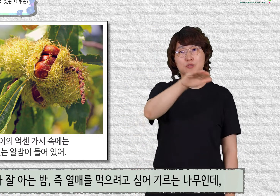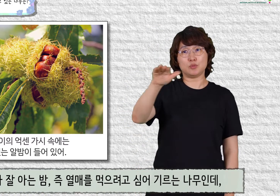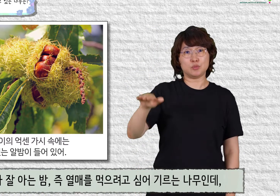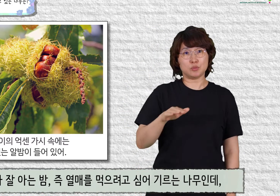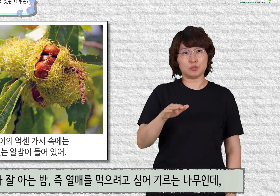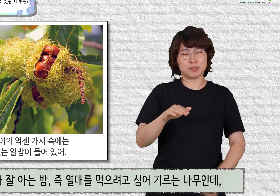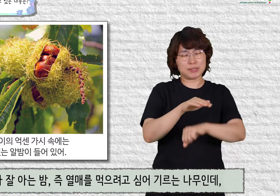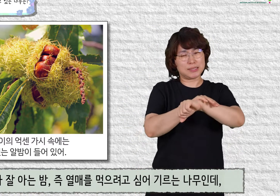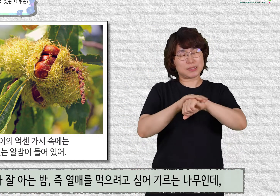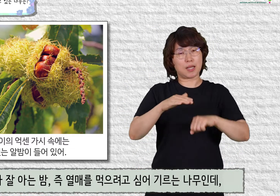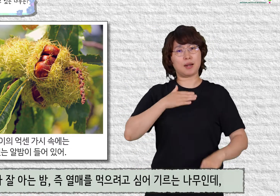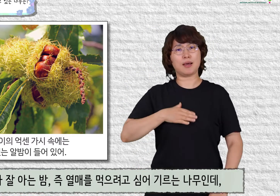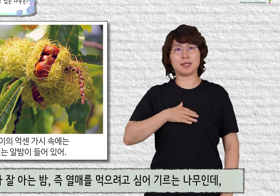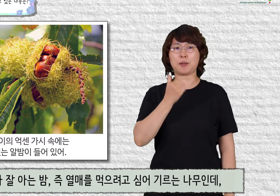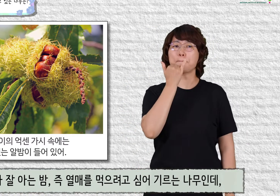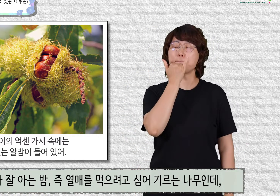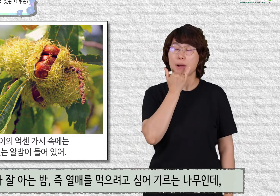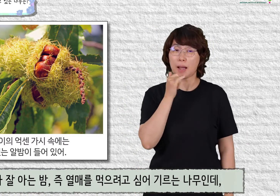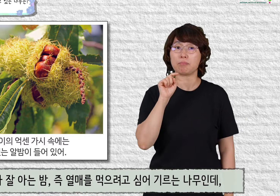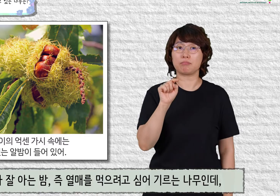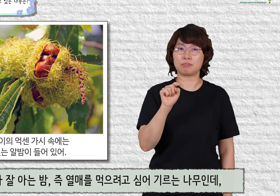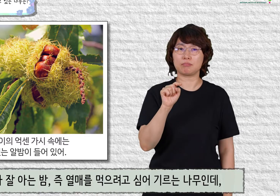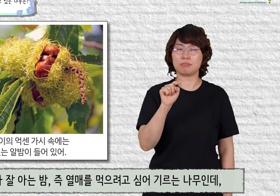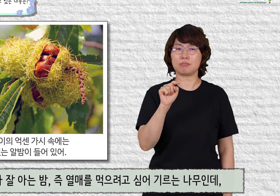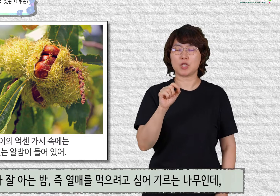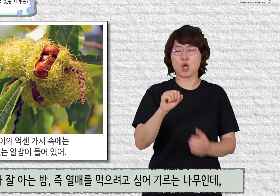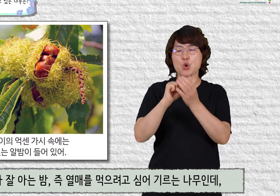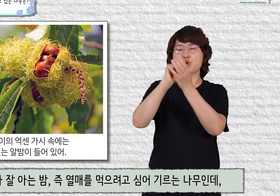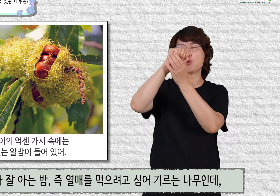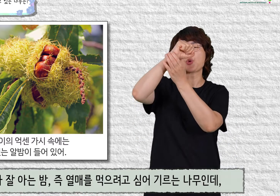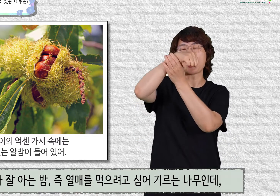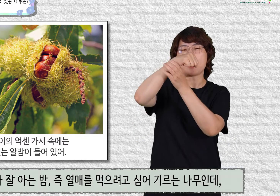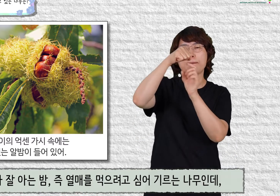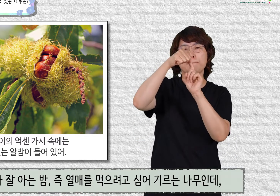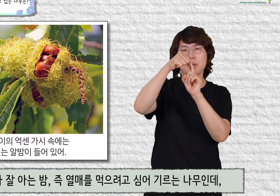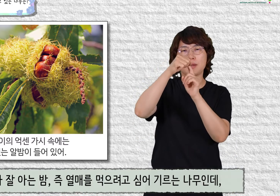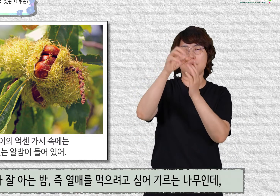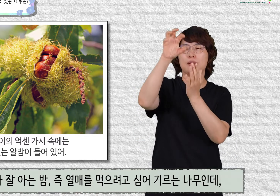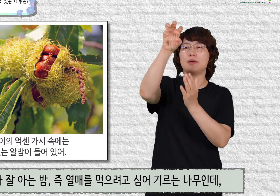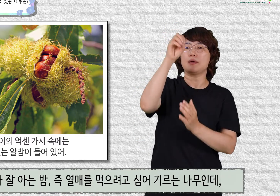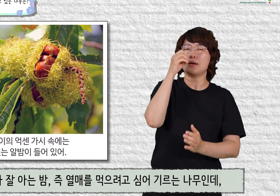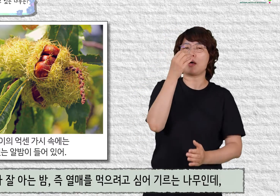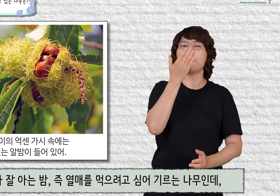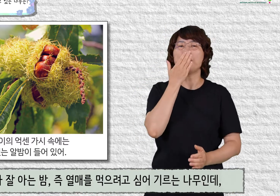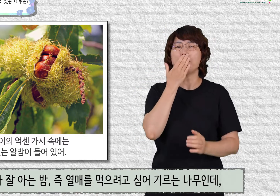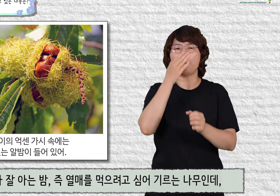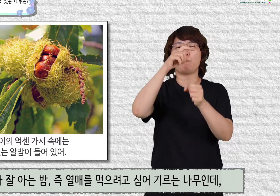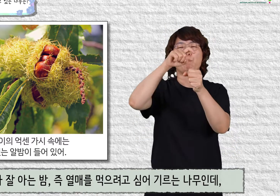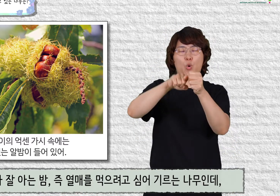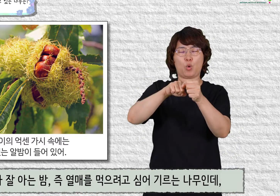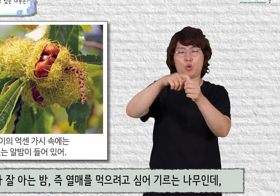우리가 잘 아는 밤, 즉 열매를 먹으려고 심어 기르는 나무인데,